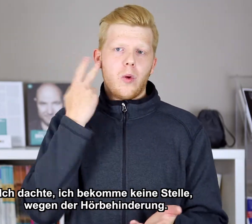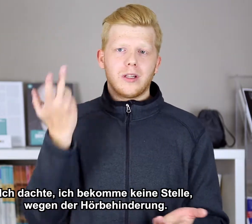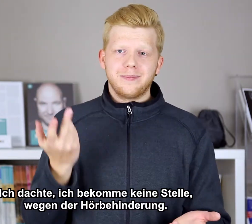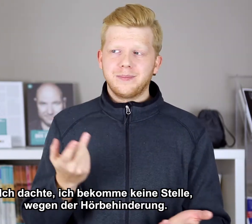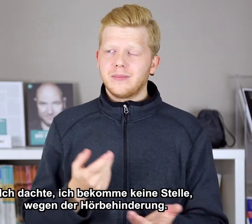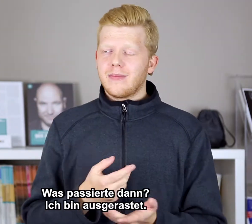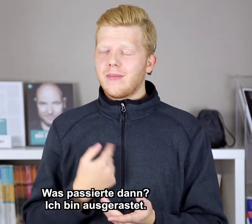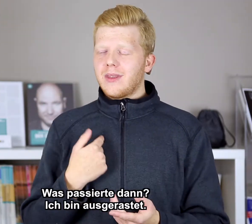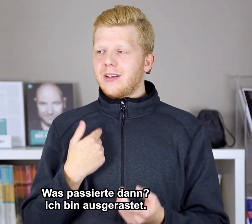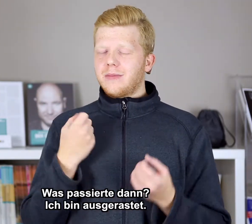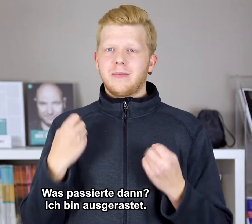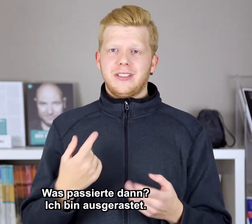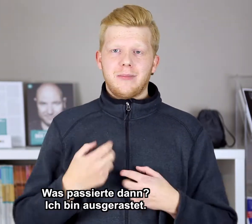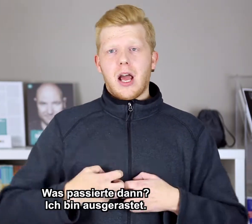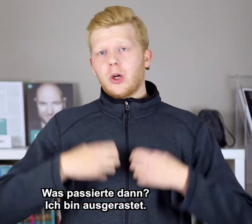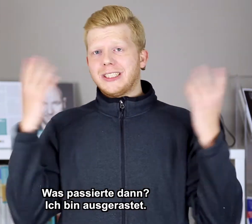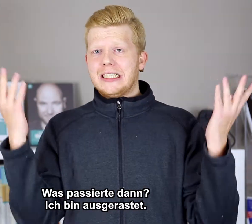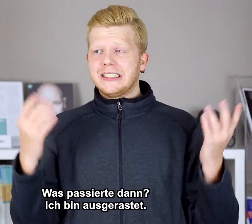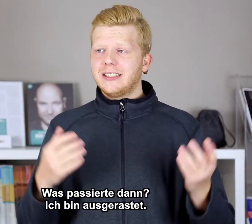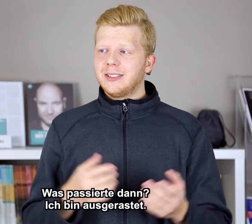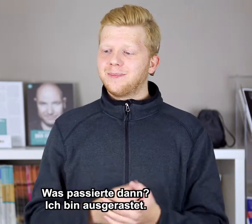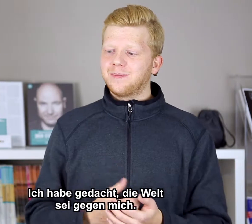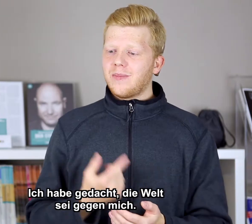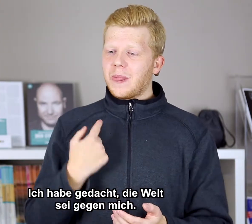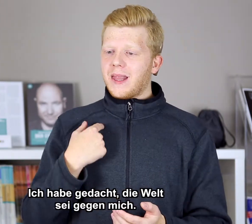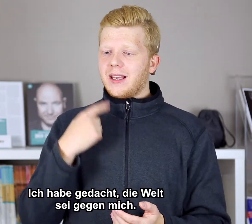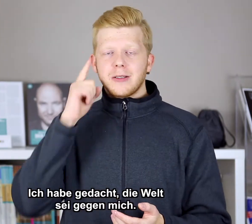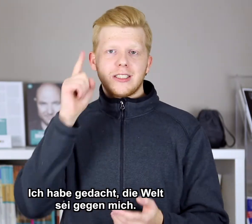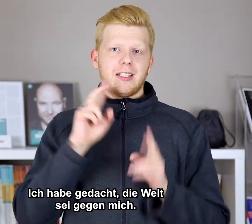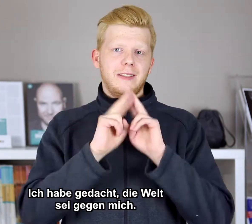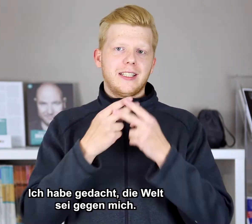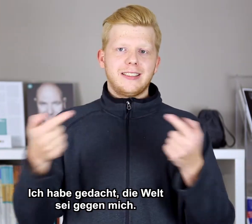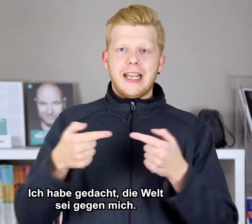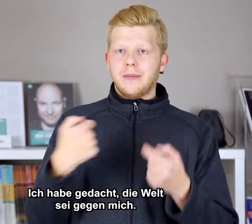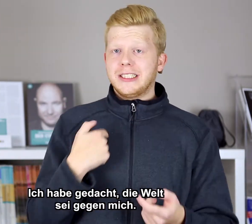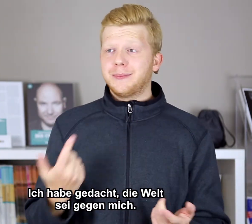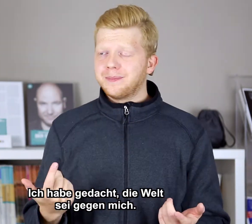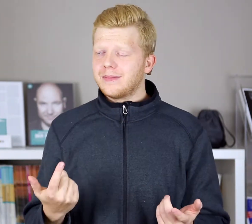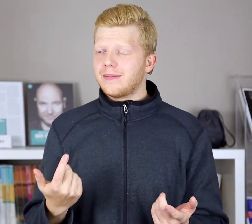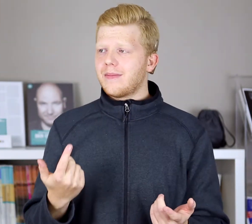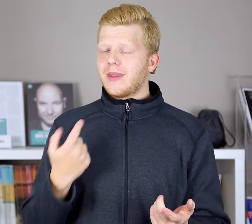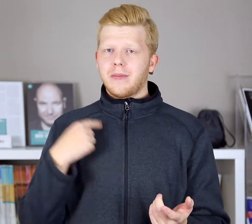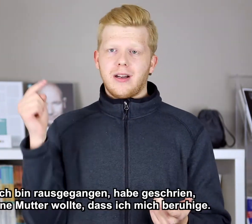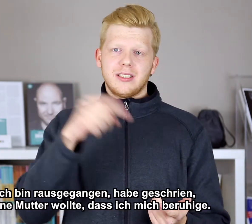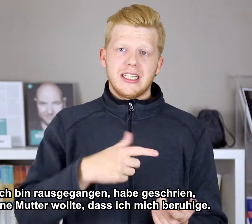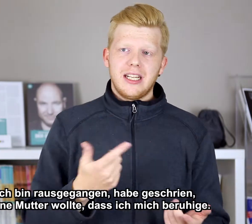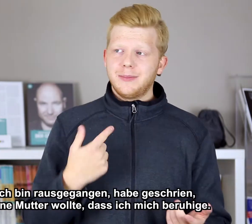Hören. Mir ist passiert, bin ausgelastet. Ich habe gesagt, die Welt ist gegen mich. Ich rausgegangen,